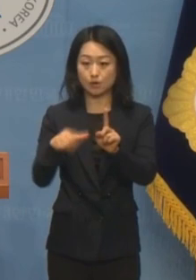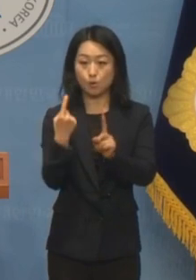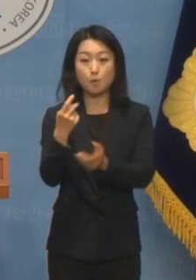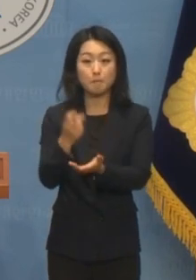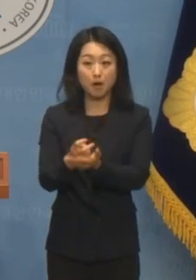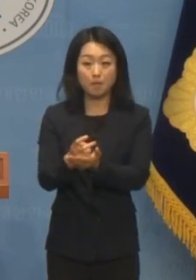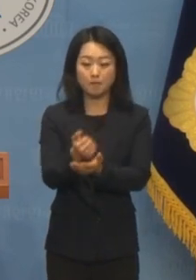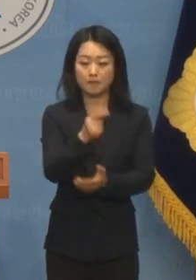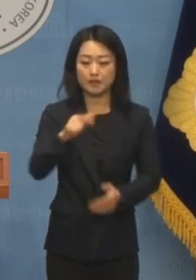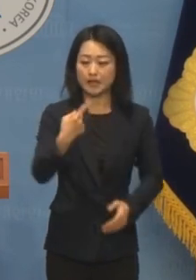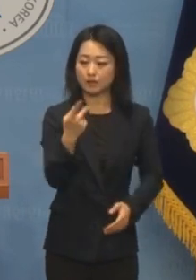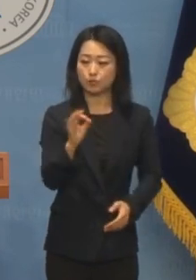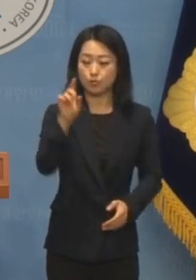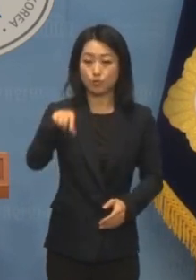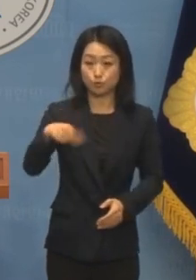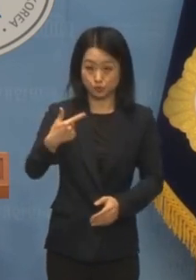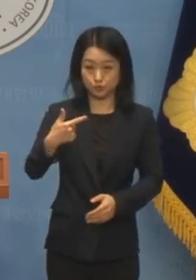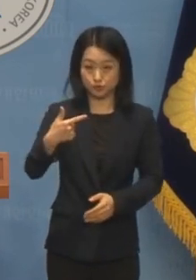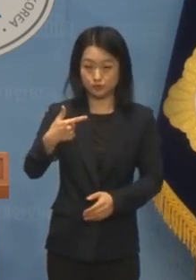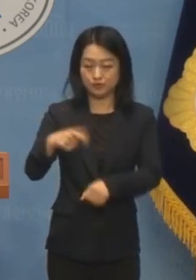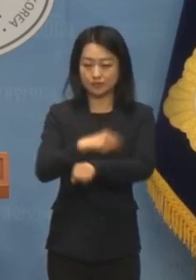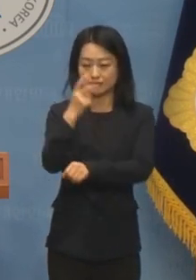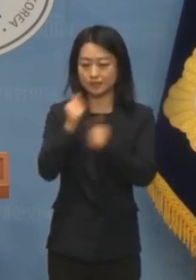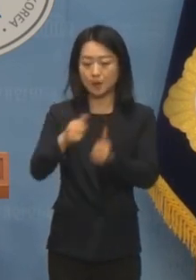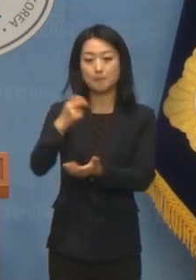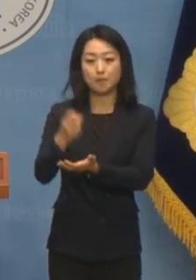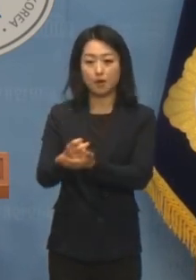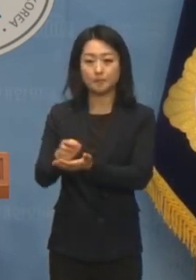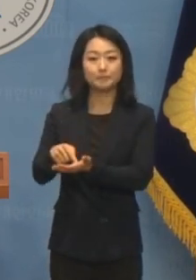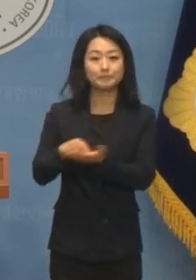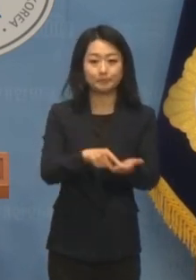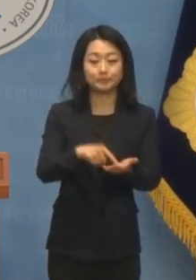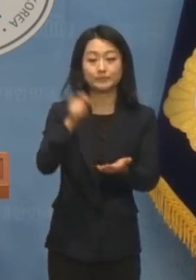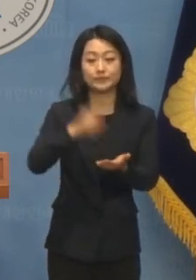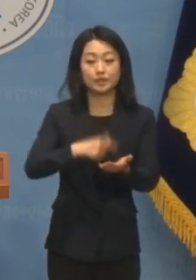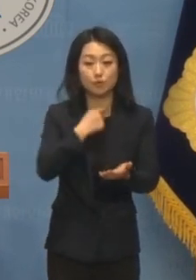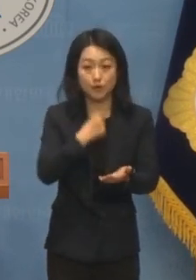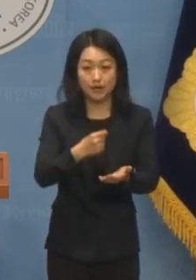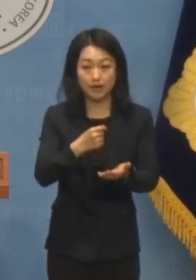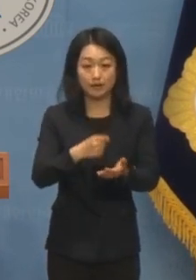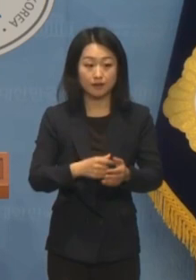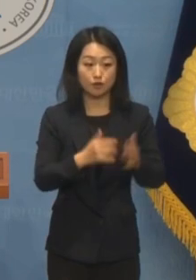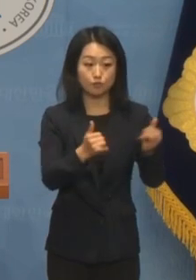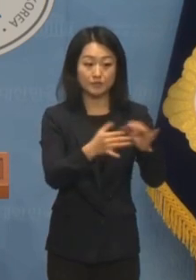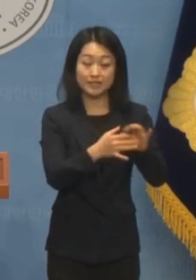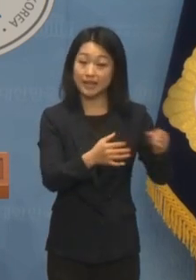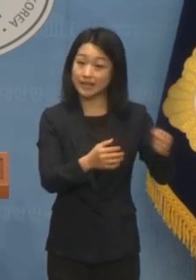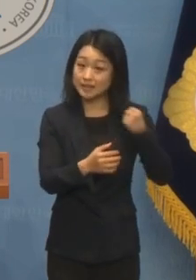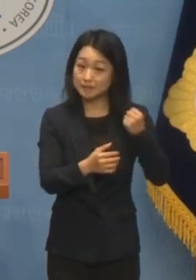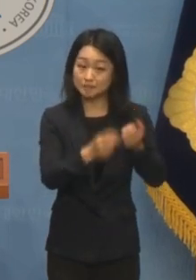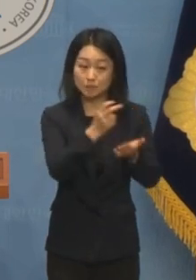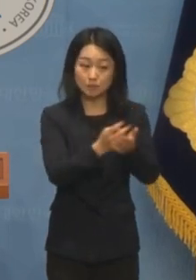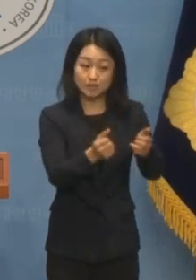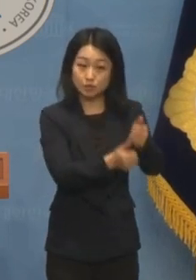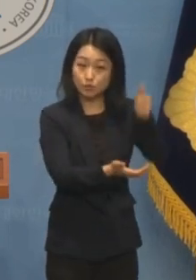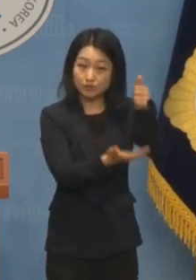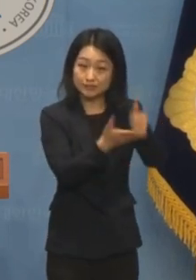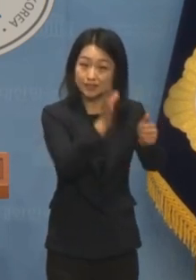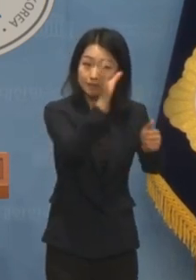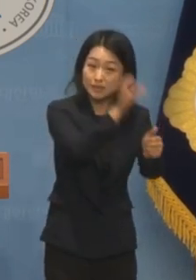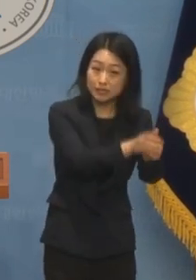처리할 예정입니다. 국민의힘이 법사위원장을 맡으면 회의를 열지 않고 파행시킬 겁니다.